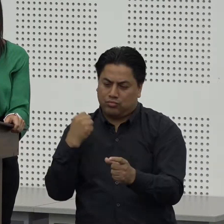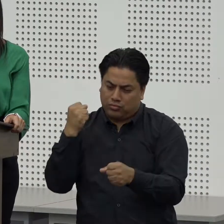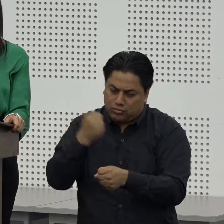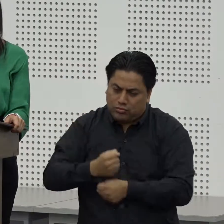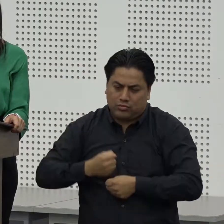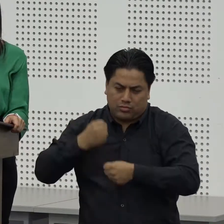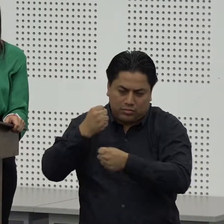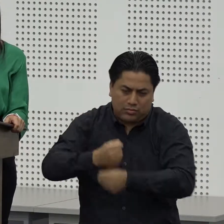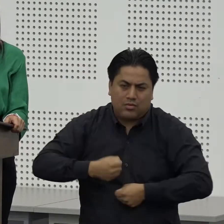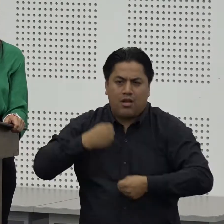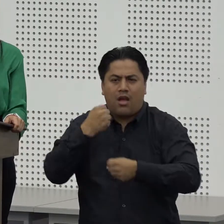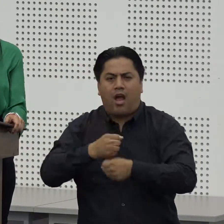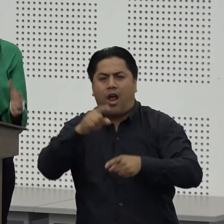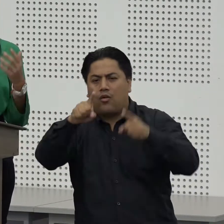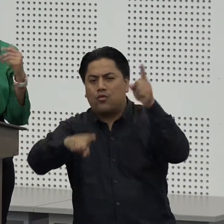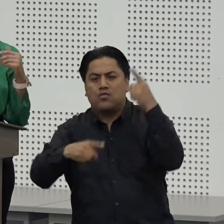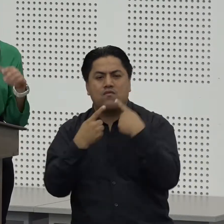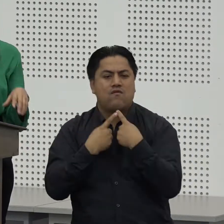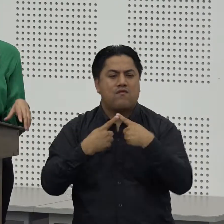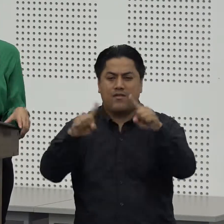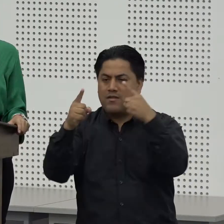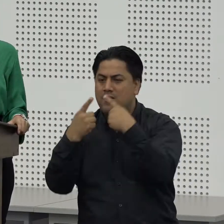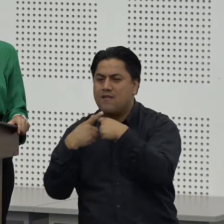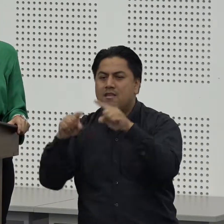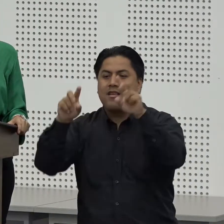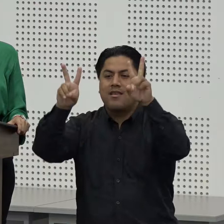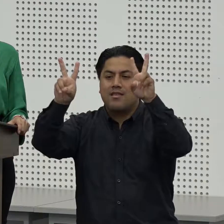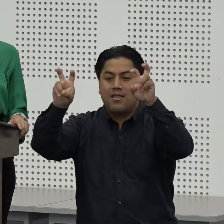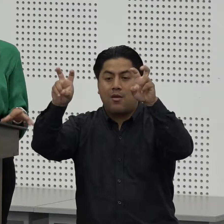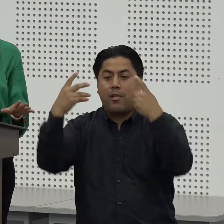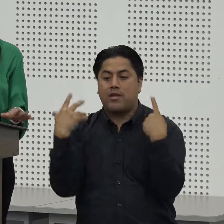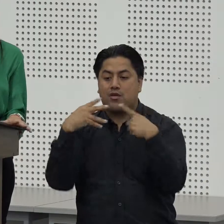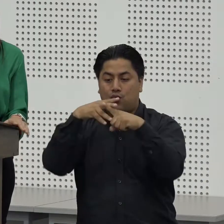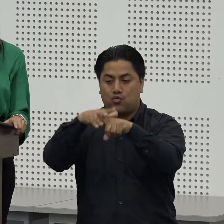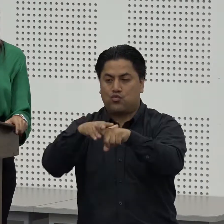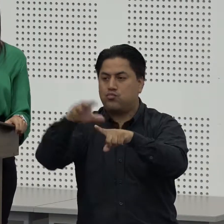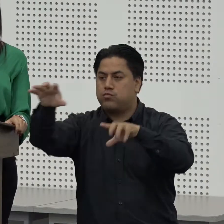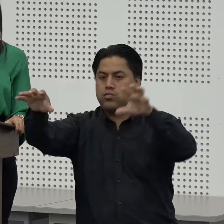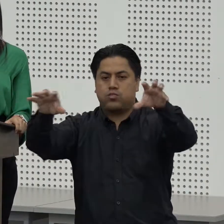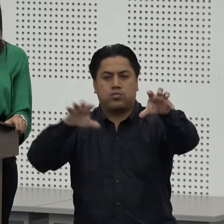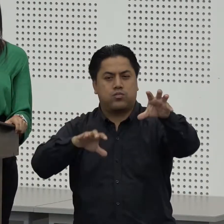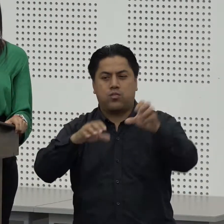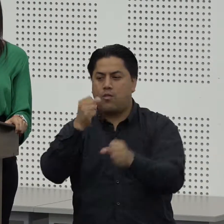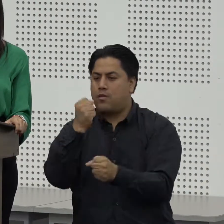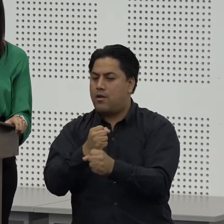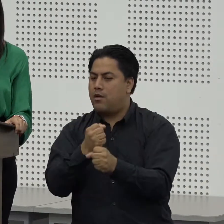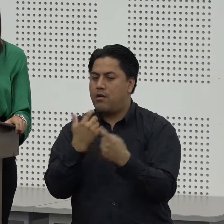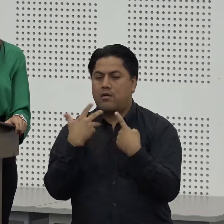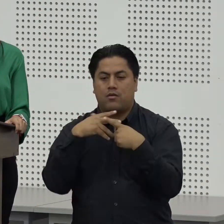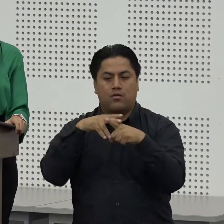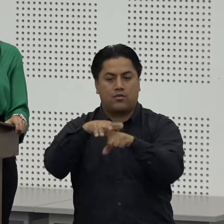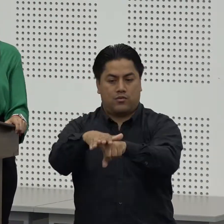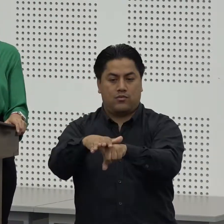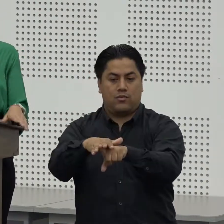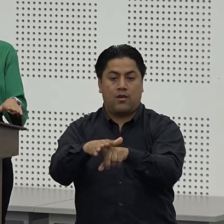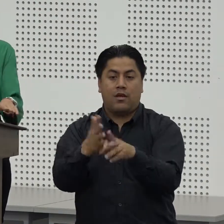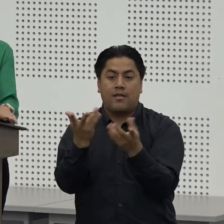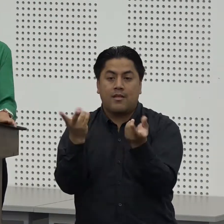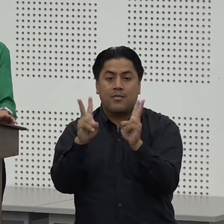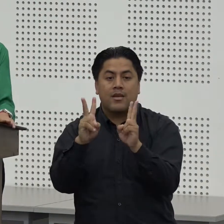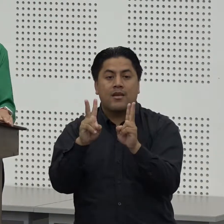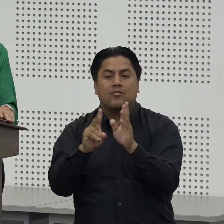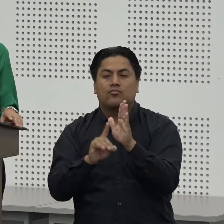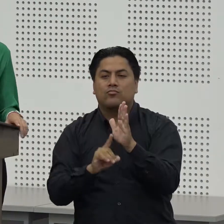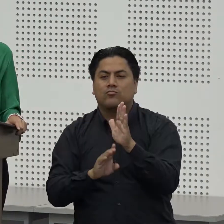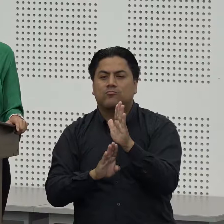desde las diferentes realidades lo que es el tema de la inclusión y valga decir el desarrollo de la educación inclusiva